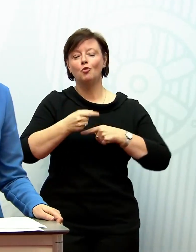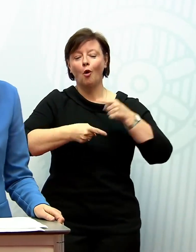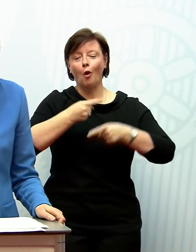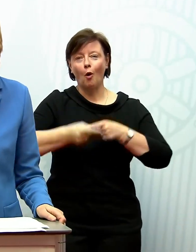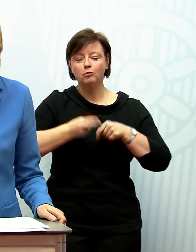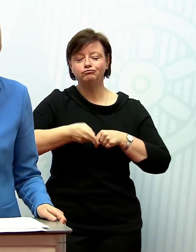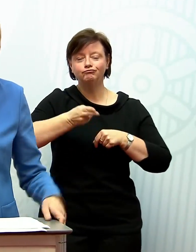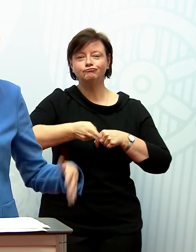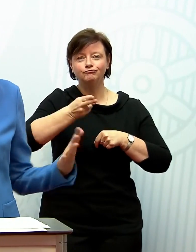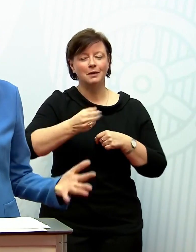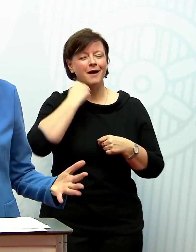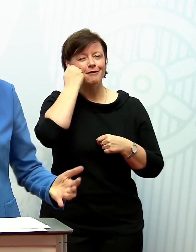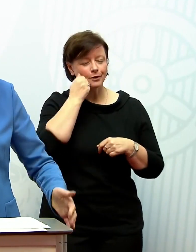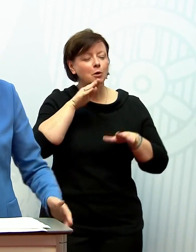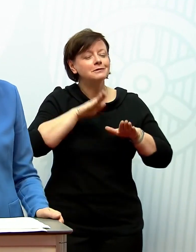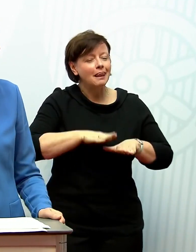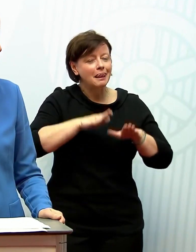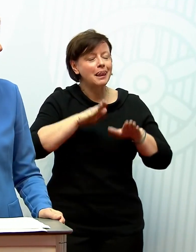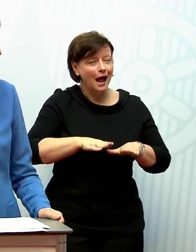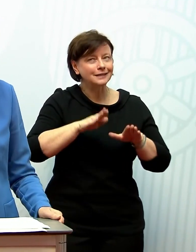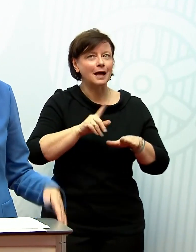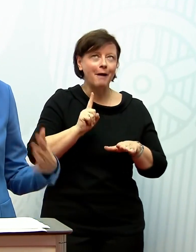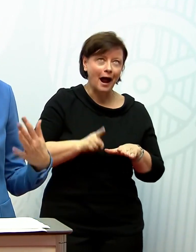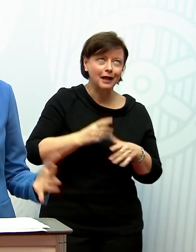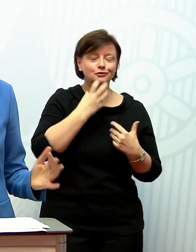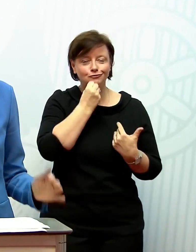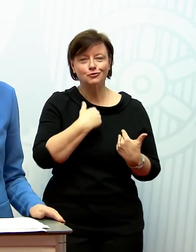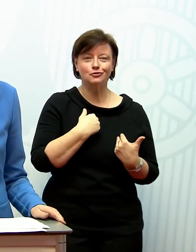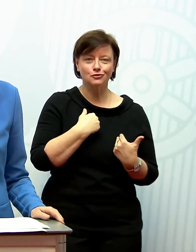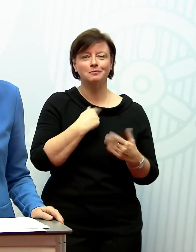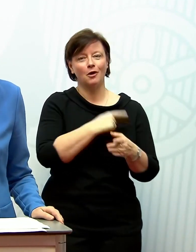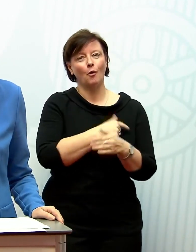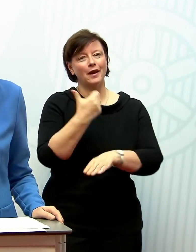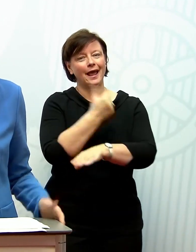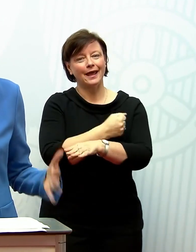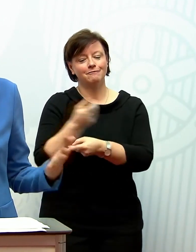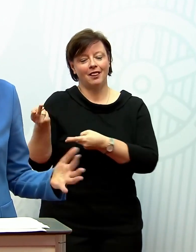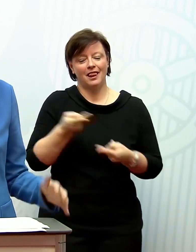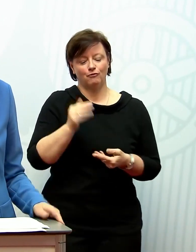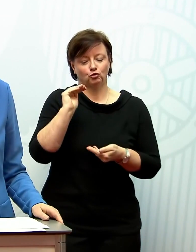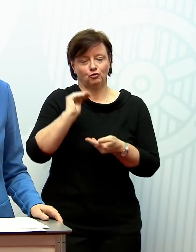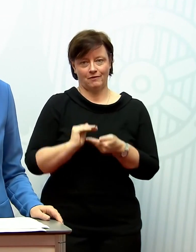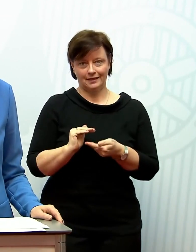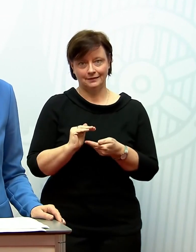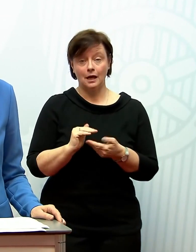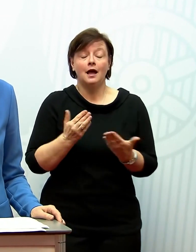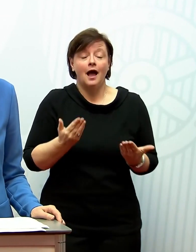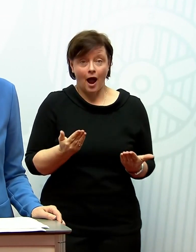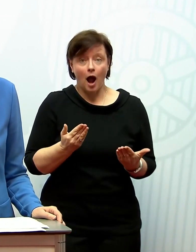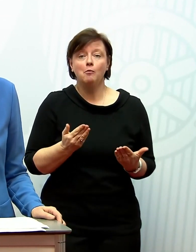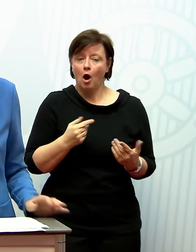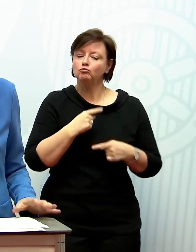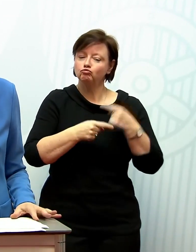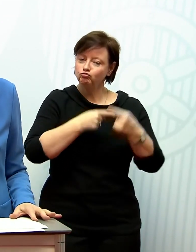rollt im Februar nicht ganz so schnell, wie wir es uns gewünscht hätten, aufgrund weniger Impfstoff als jetzt eben da ist. Aber er